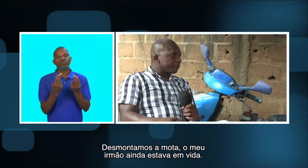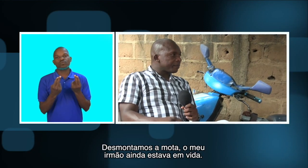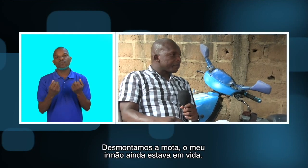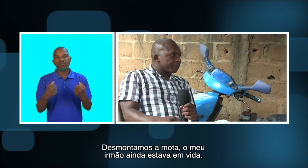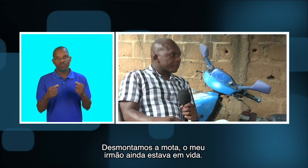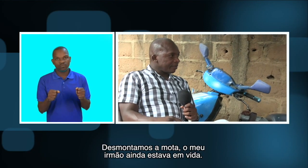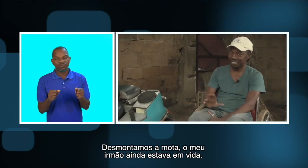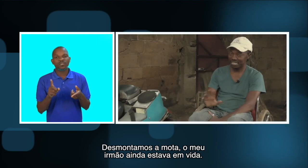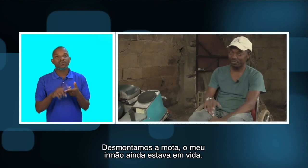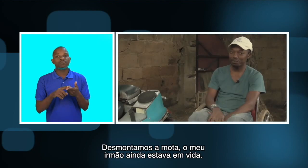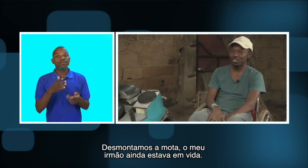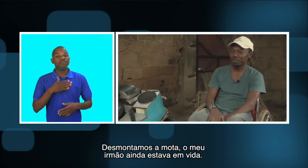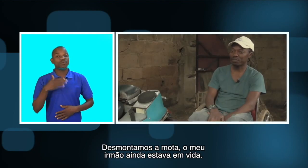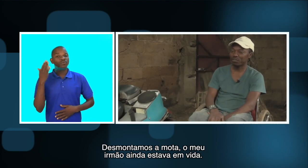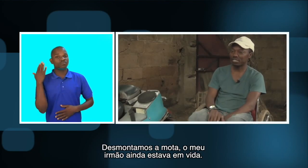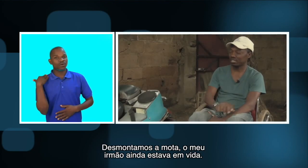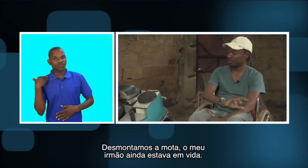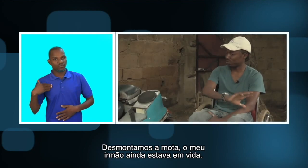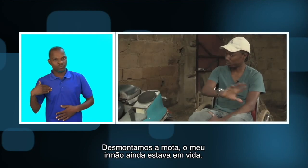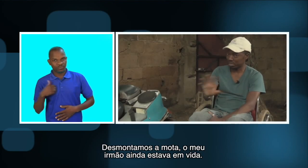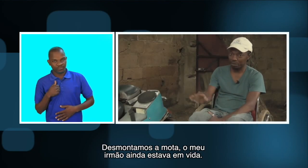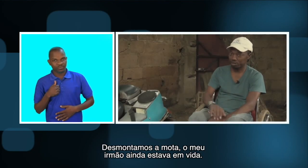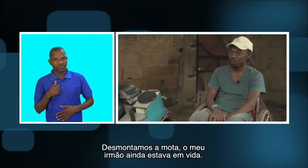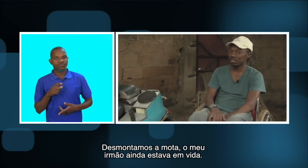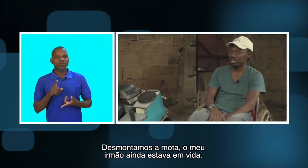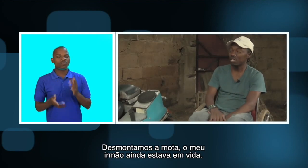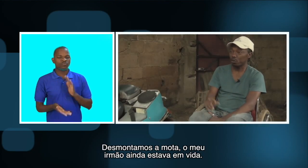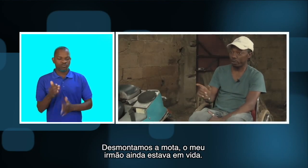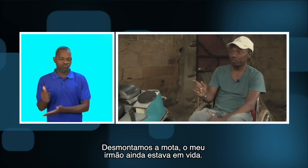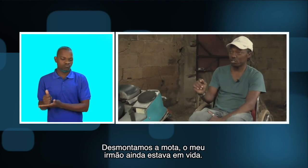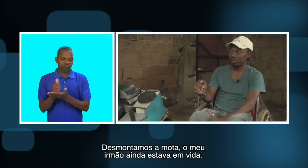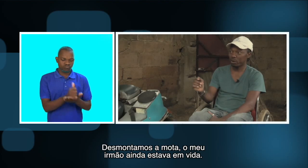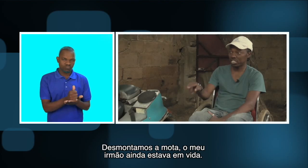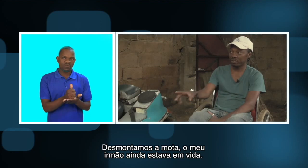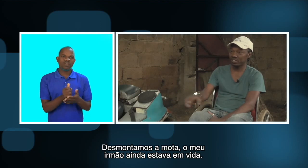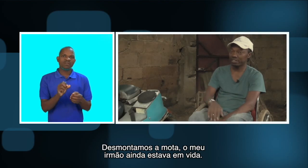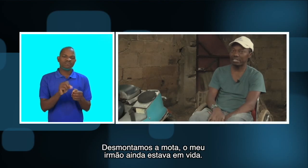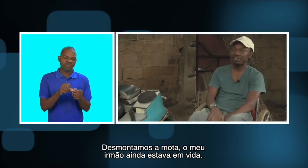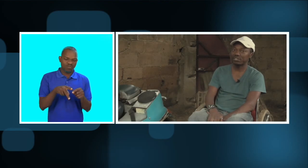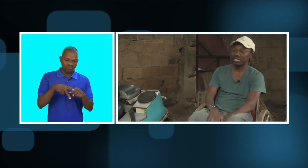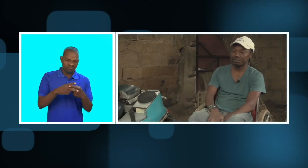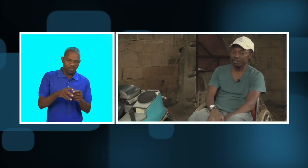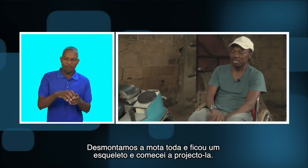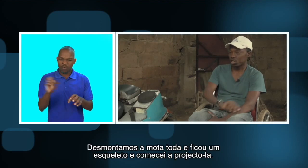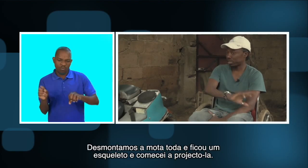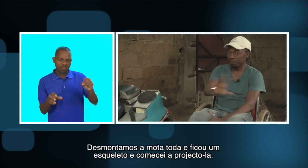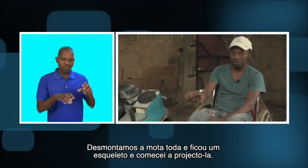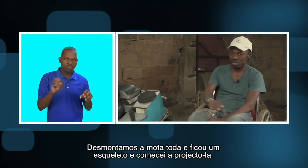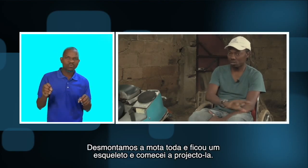e felizmente tive meninos à minha volta então desmontamos a mota o meu falecido irmão estava em vida